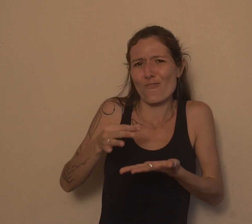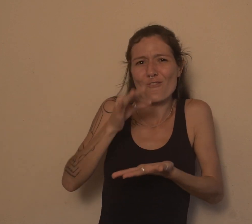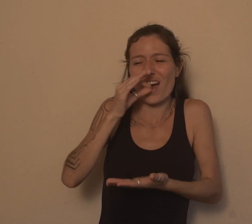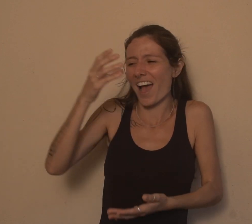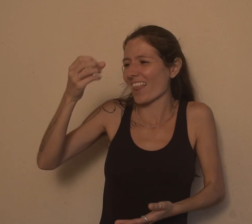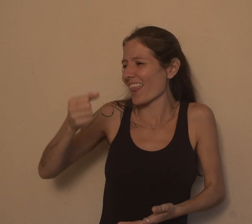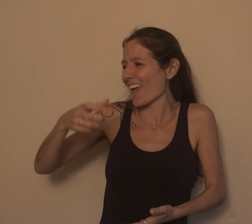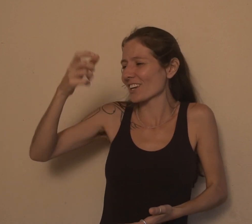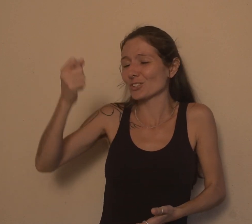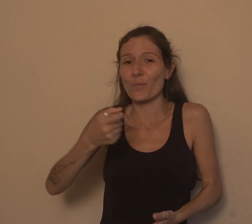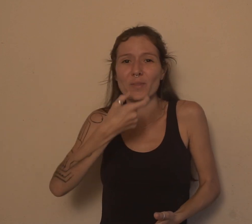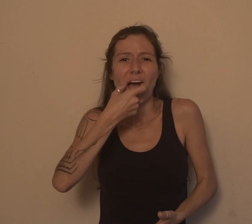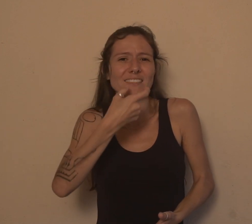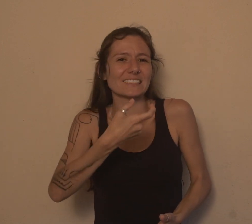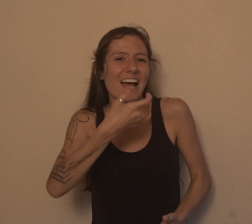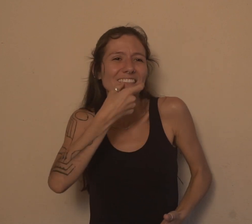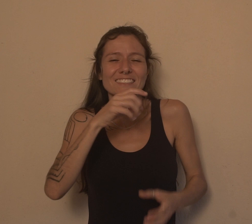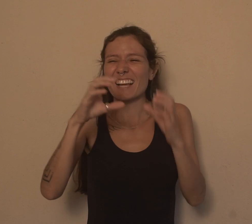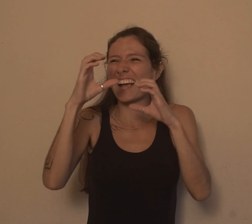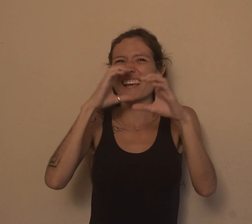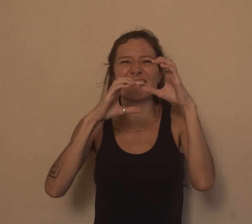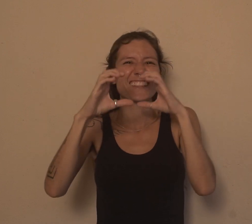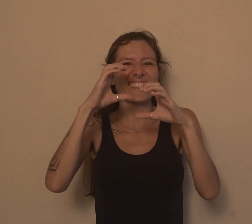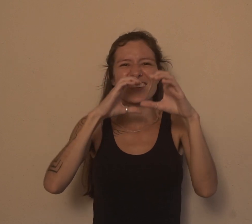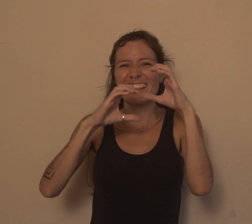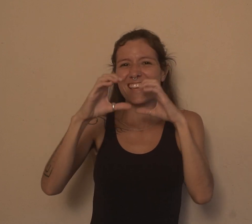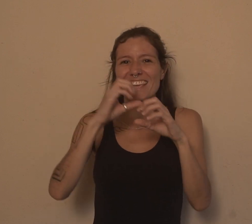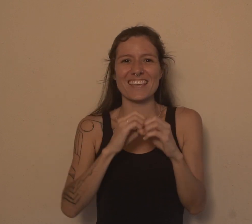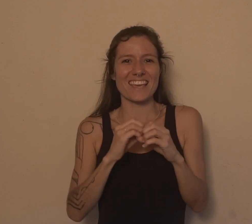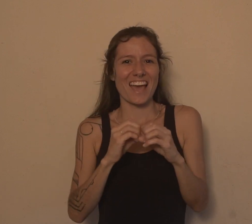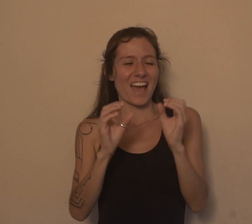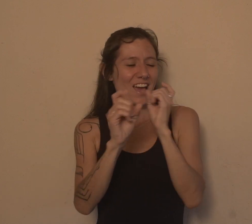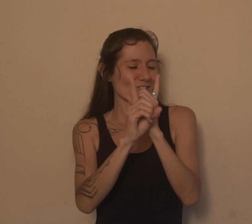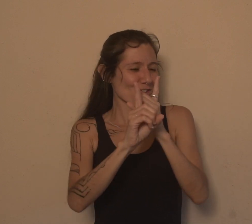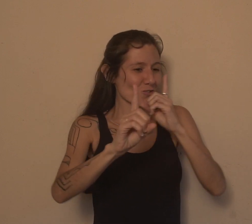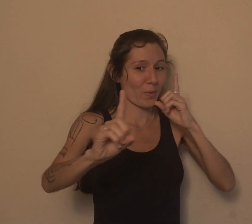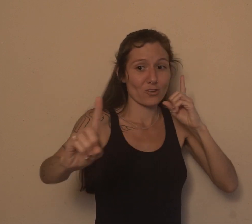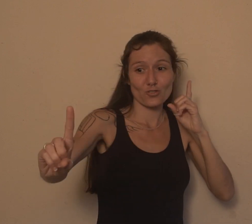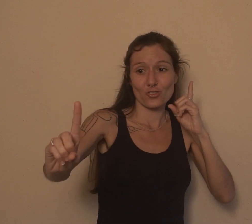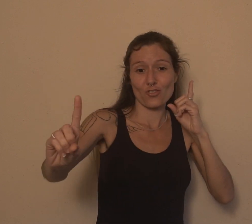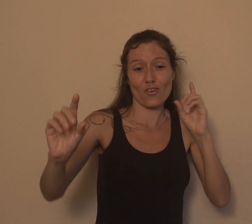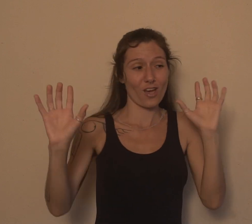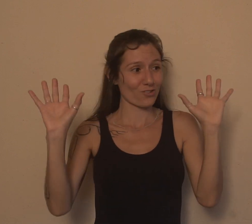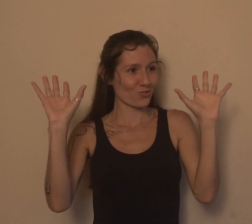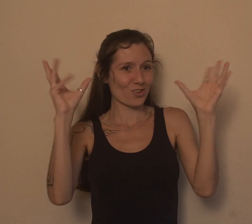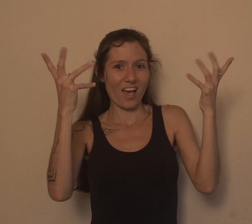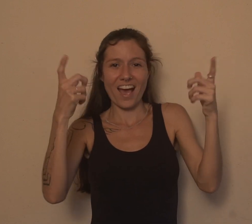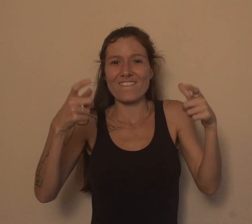leite de vaca. Chá à vontade, é cantorí de despedida que é hora de girar a vila. Na varanda, Dona Isabel